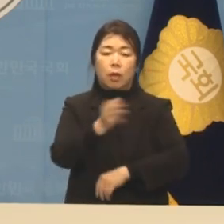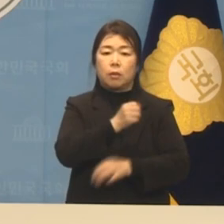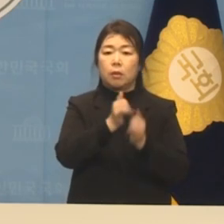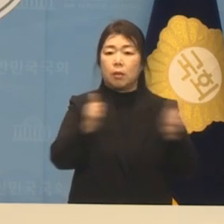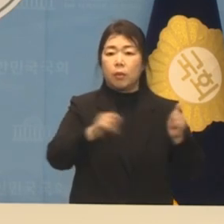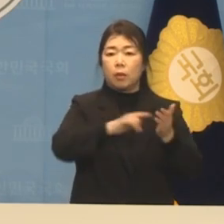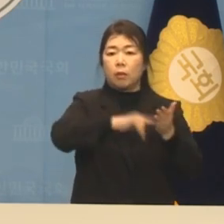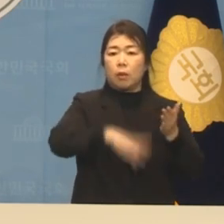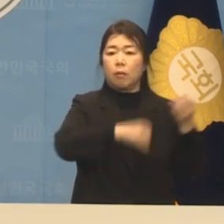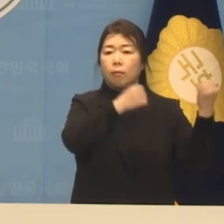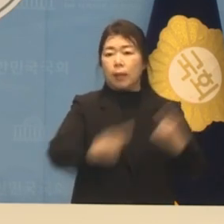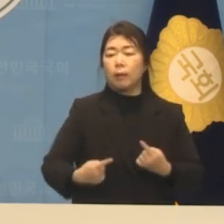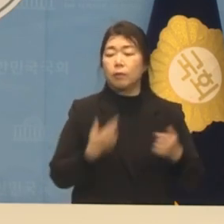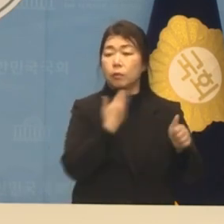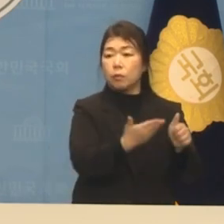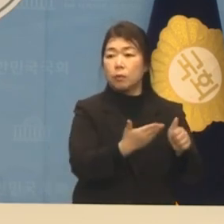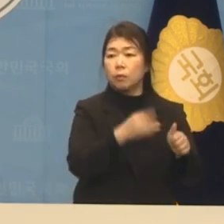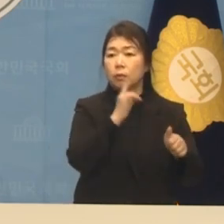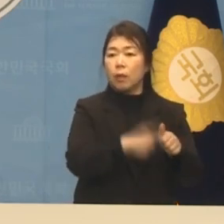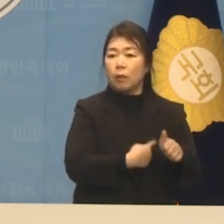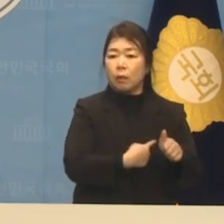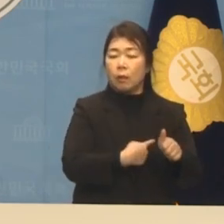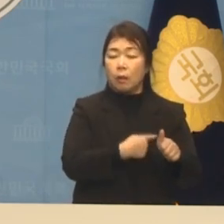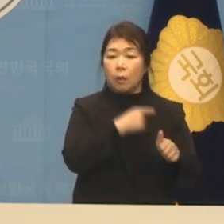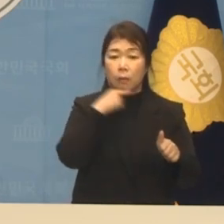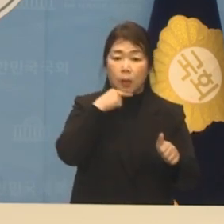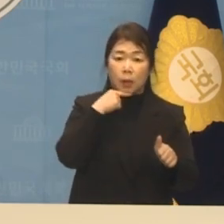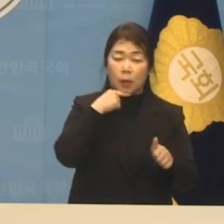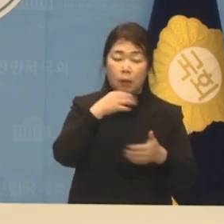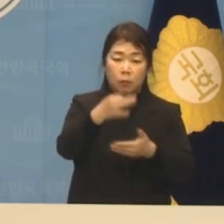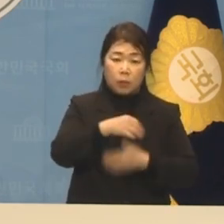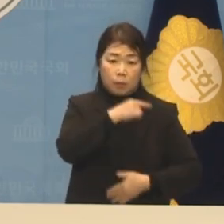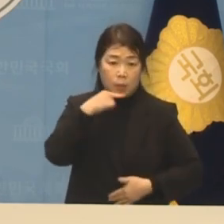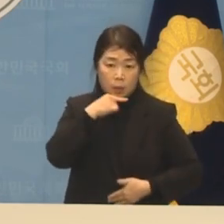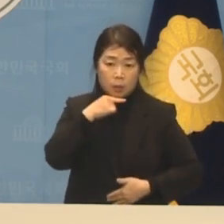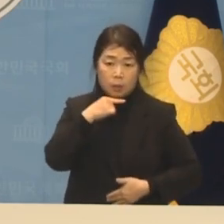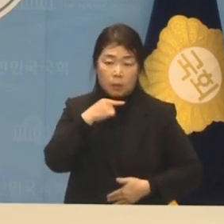차익은 우리 서민들에게 폭탄 돌리기일 뿐입니다.